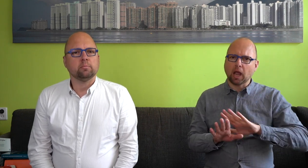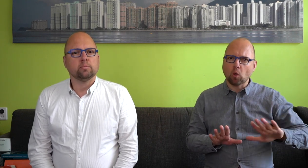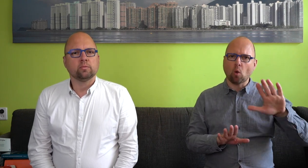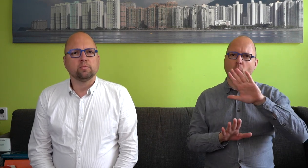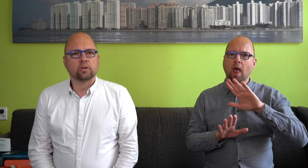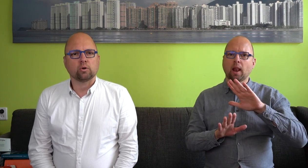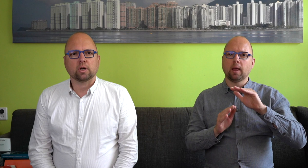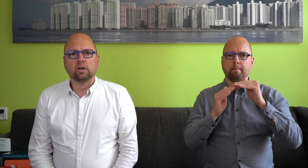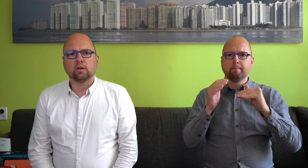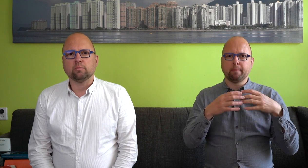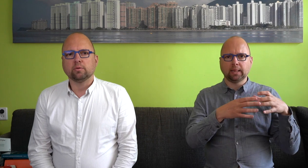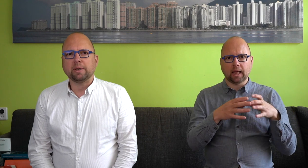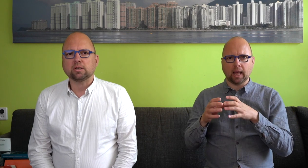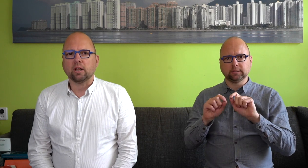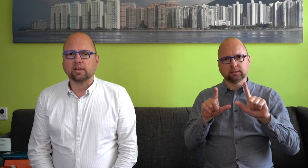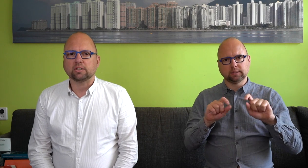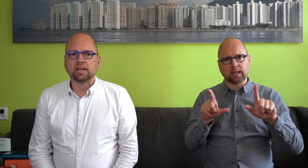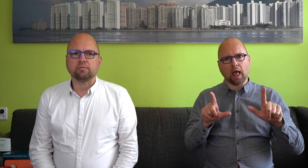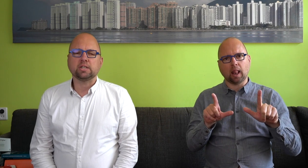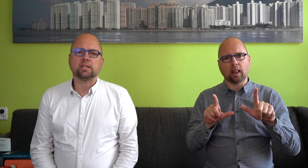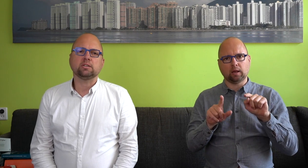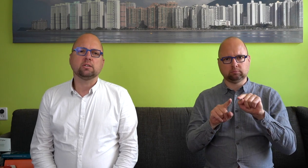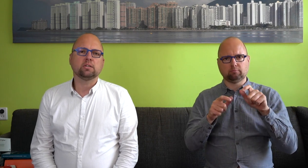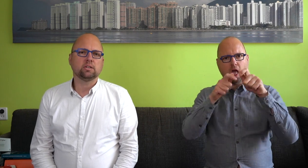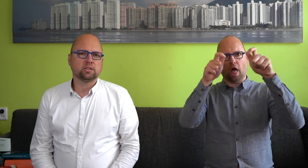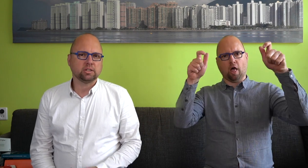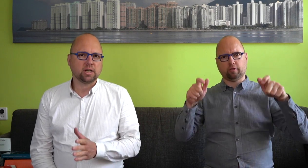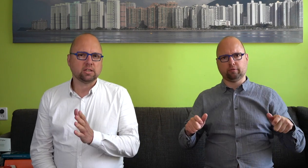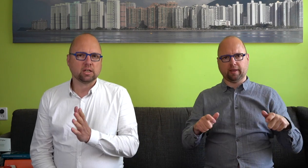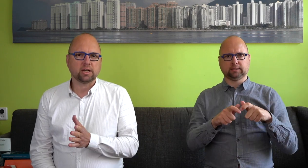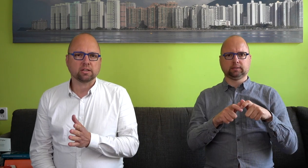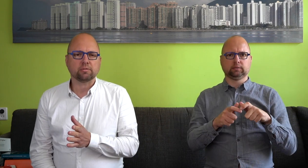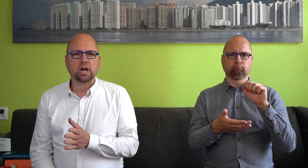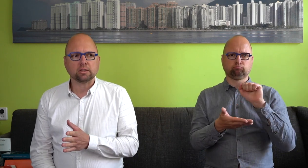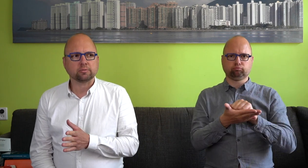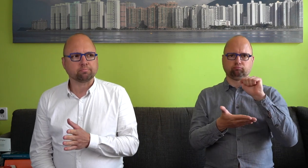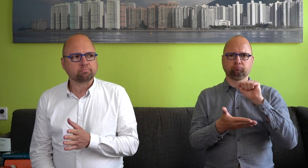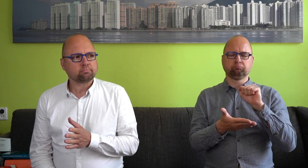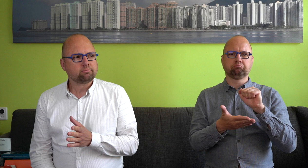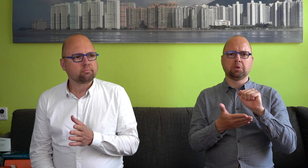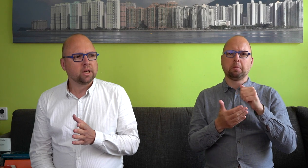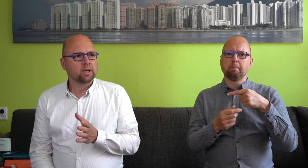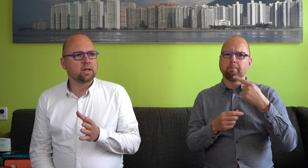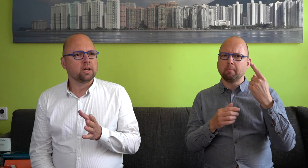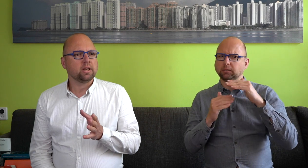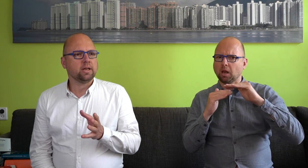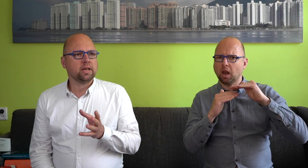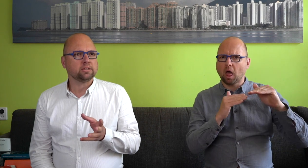wat door de meeste landen is gratificeerd sinds 1998 van kracht, is